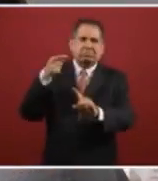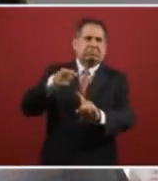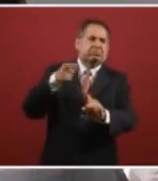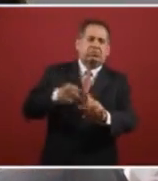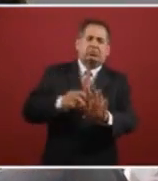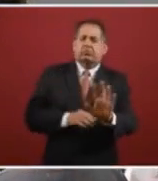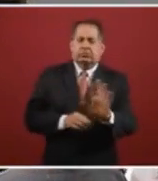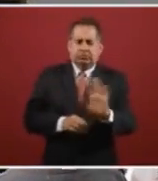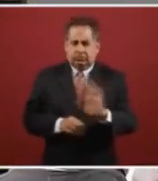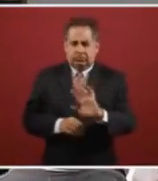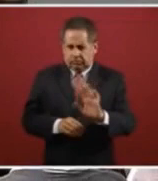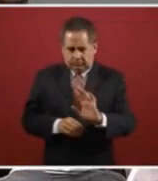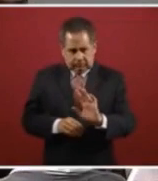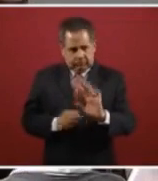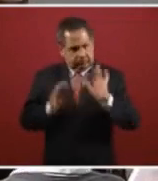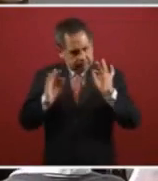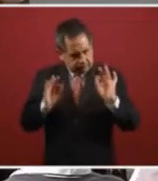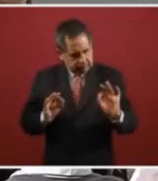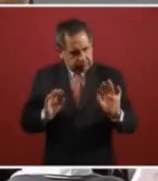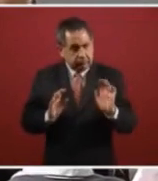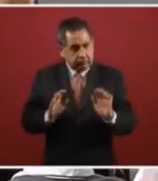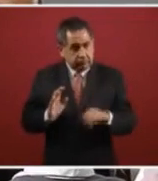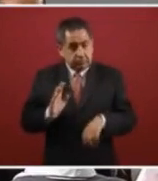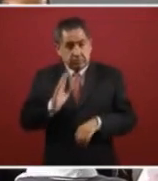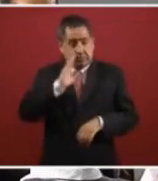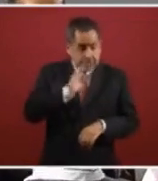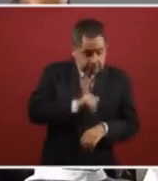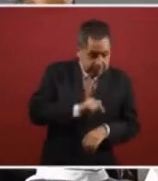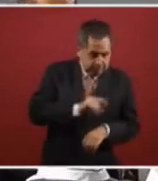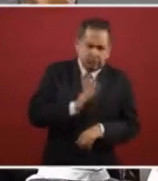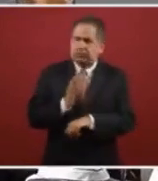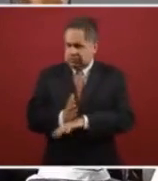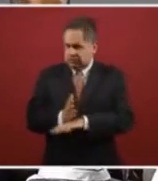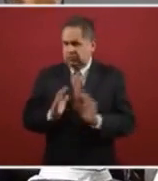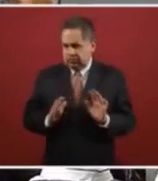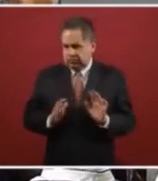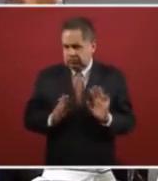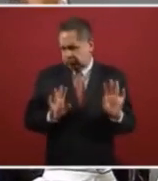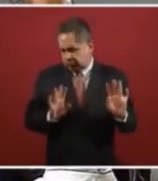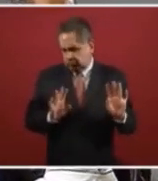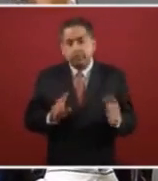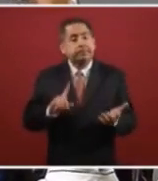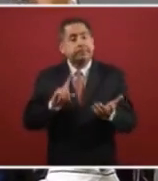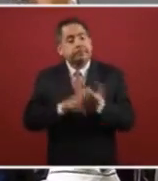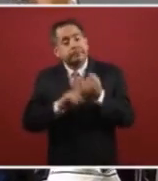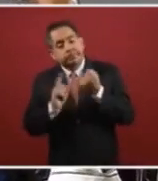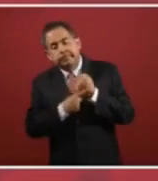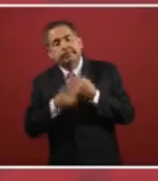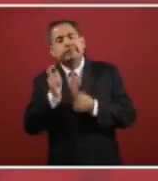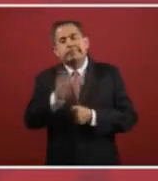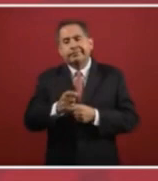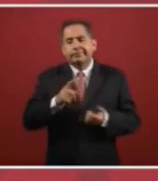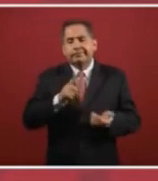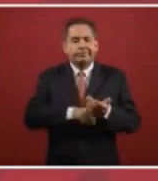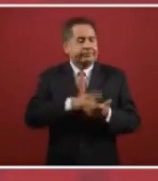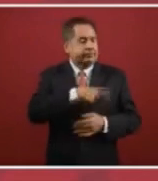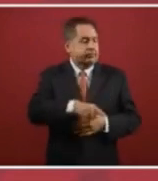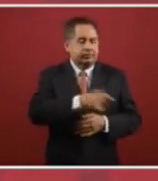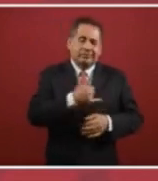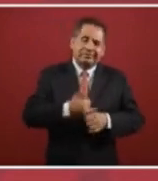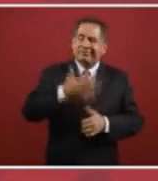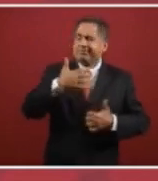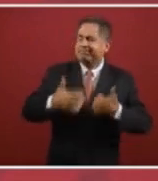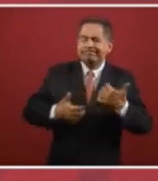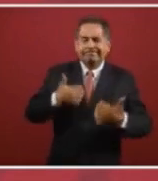de desprestigio lo que hay en el fondo sin duda hay un una inconformidad